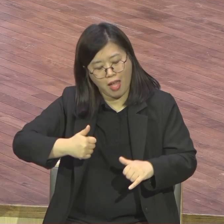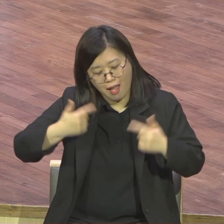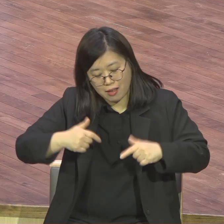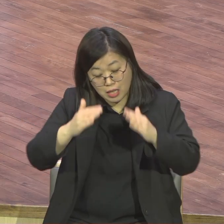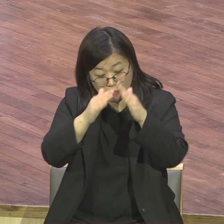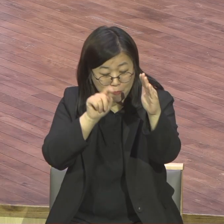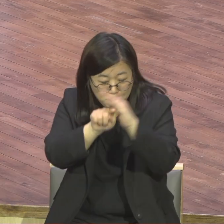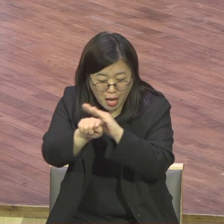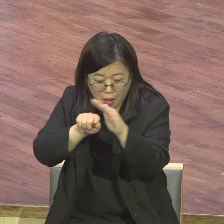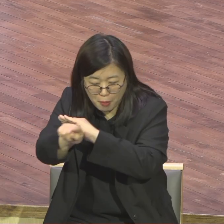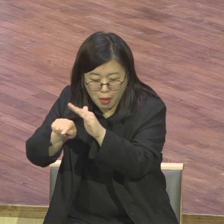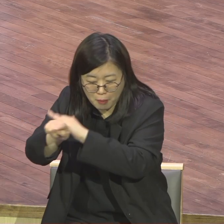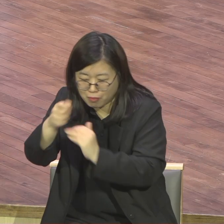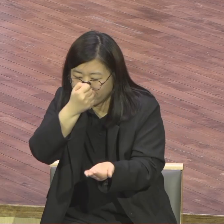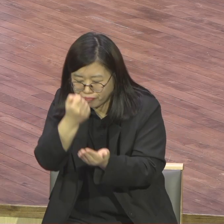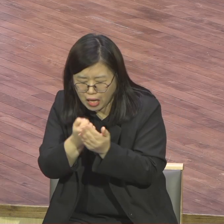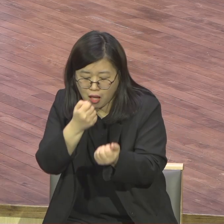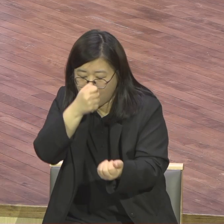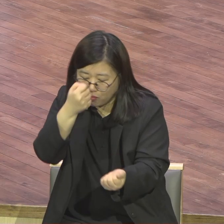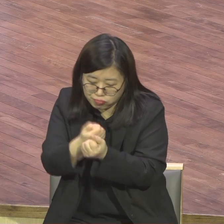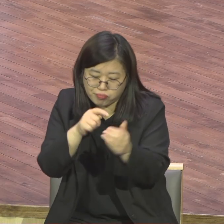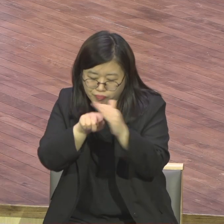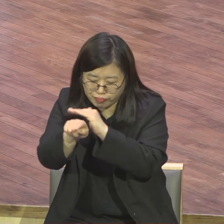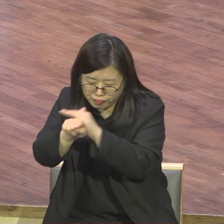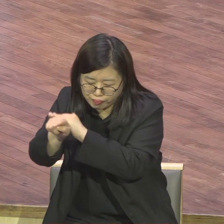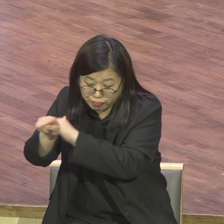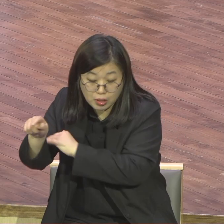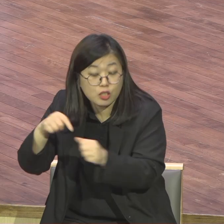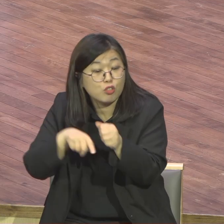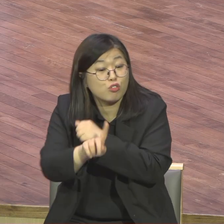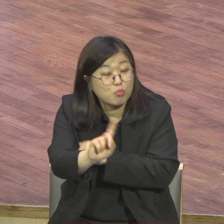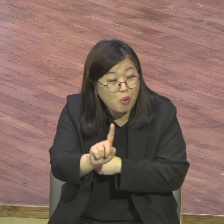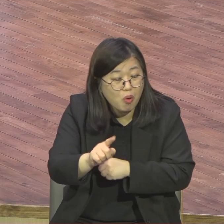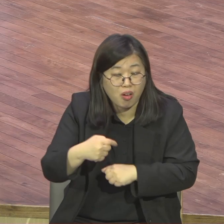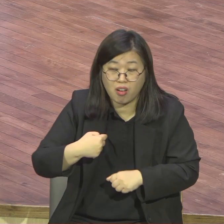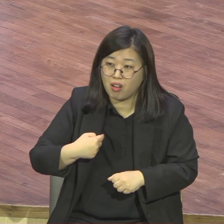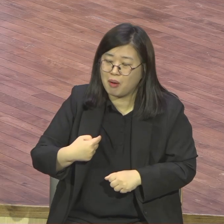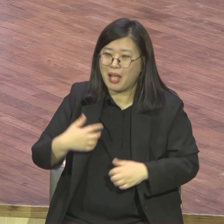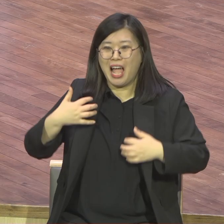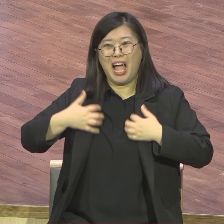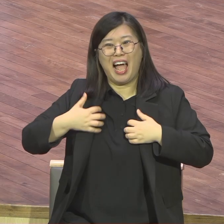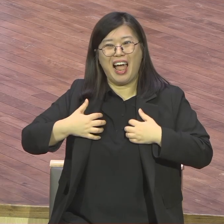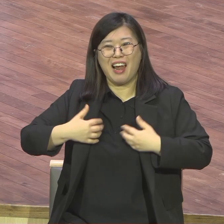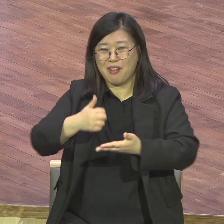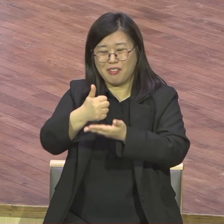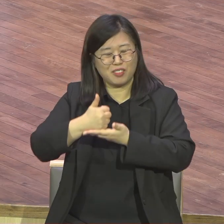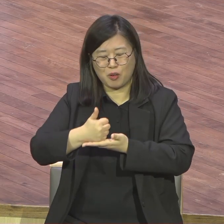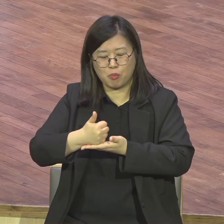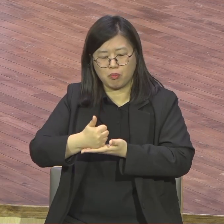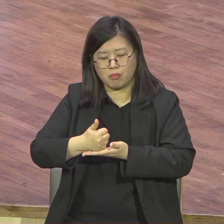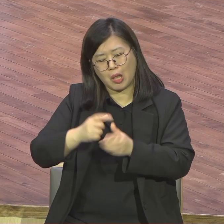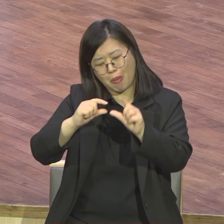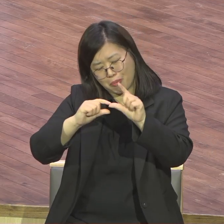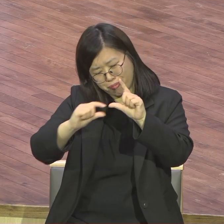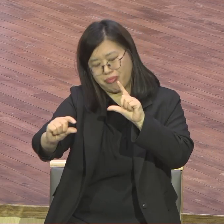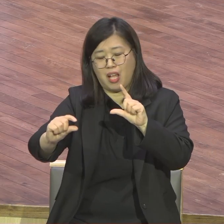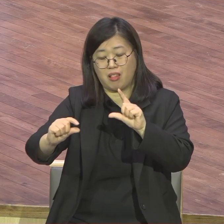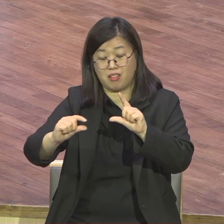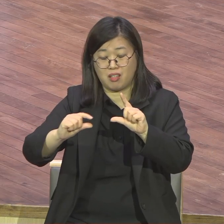그렇게 현장에서 떼는 분들 제가 보고서 보면서 참 눈물겹죠 하나님 힘 빠지지 않게